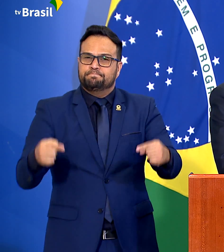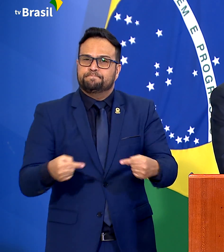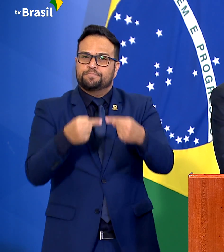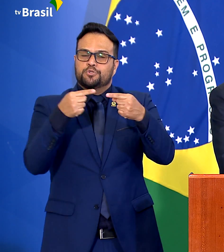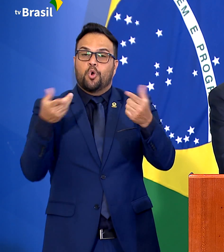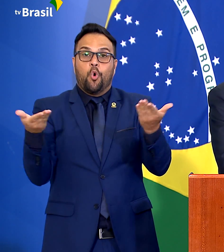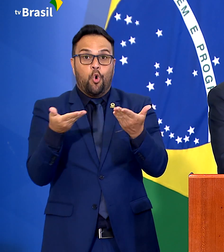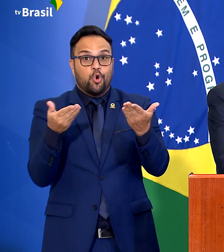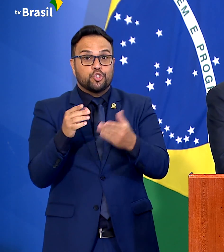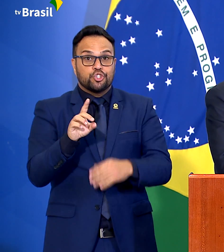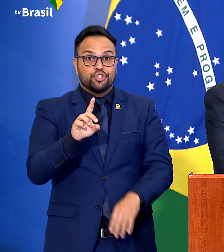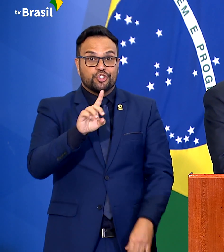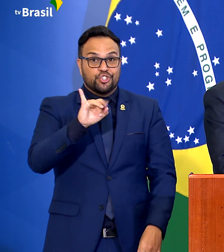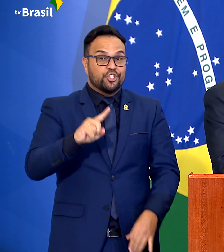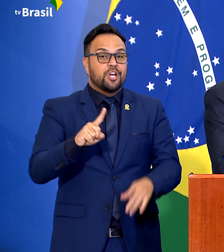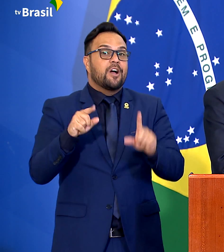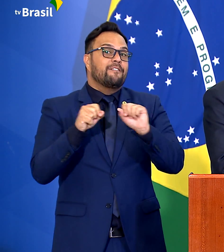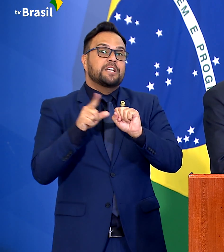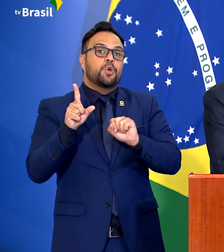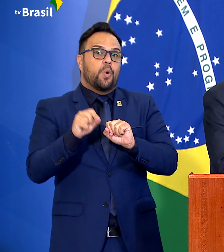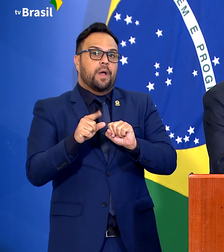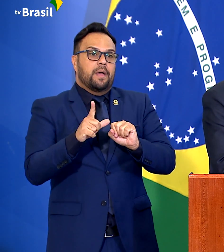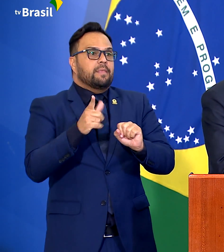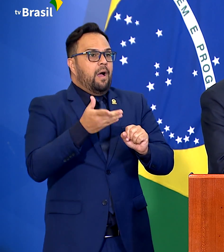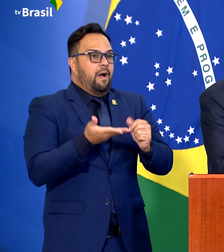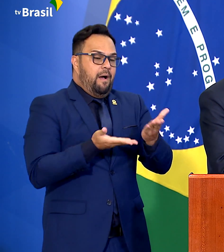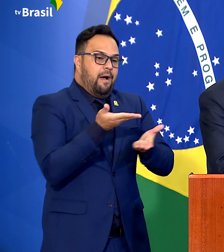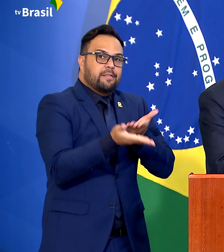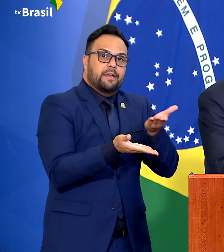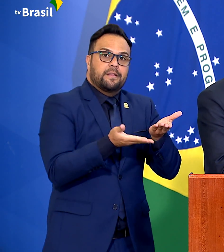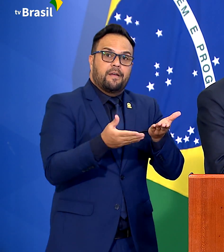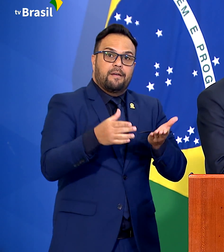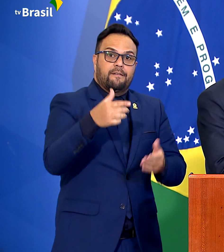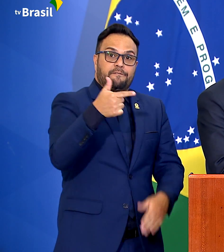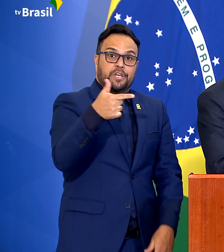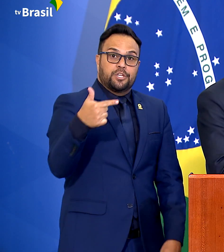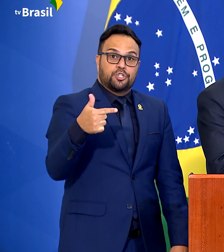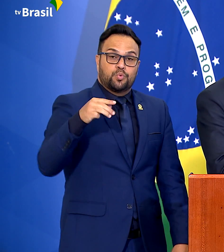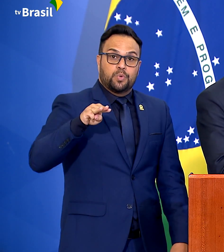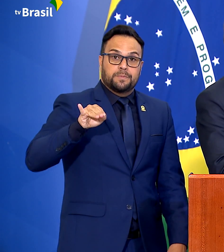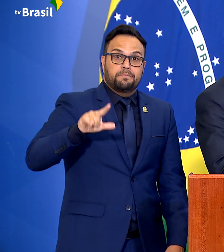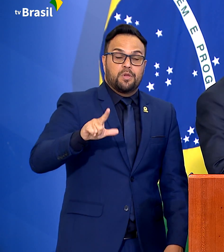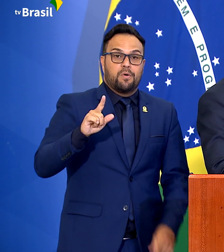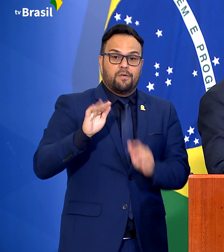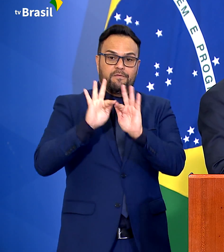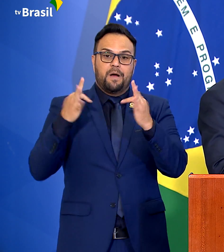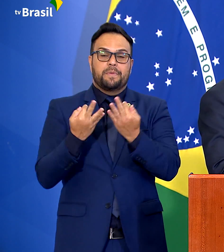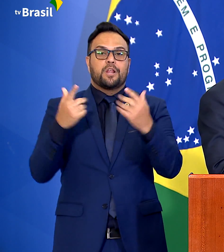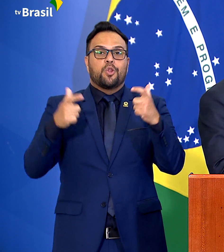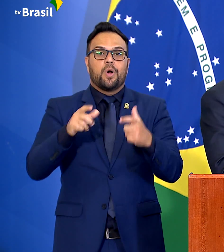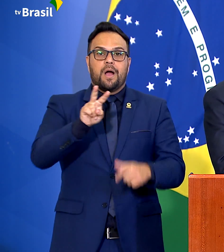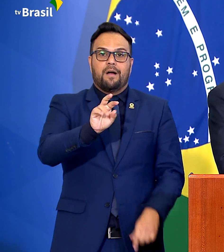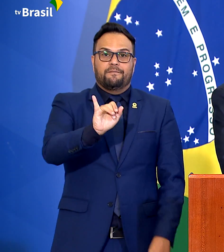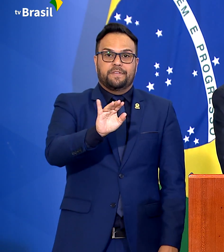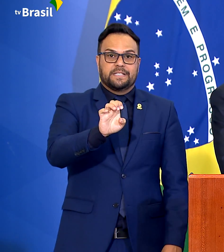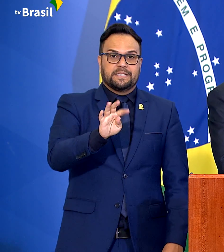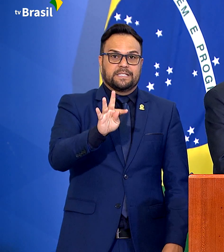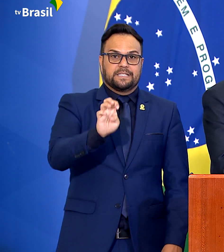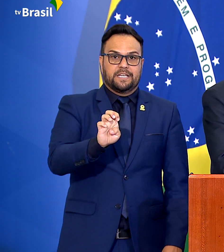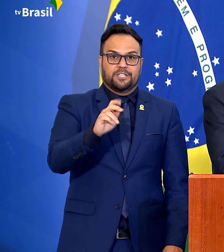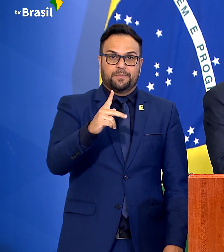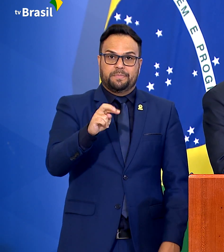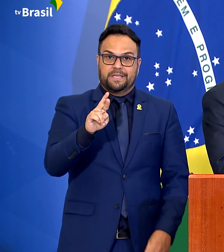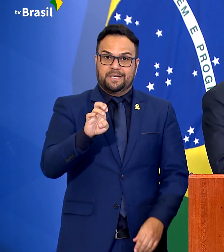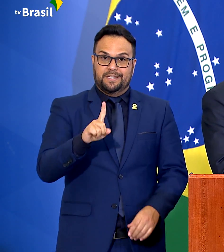data de hoje, para atender em torno de 22 mil famílias da região de Vicente Pires, terra onde ela nasceu,